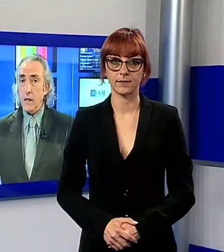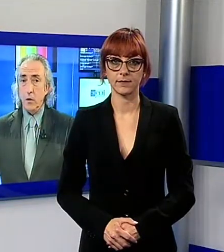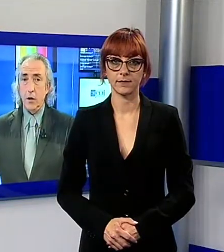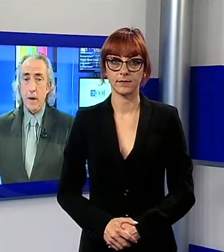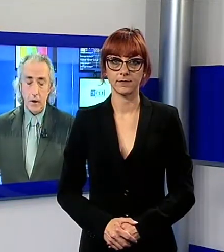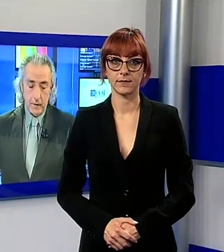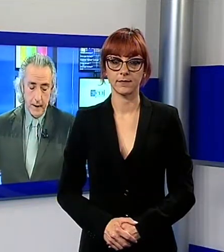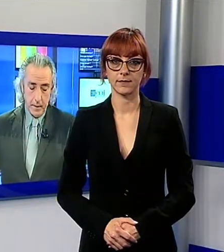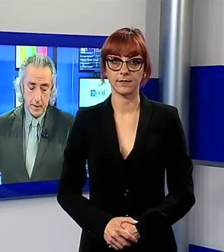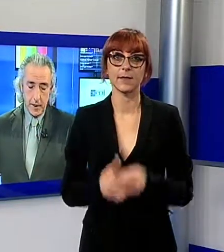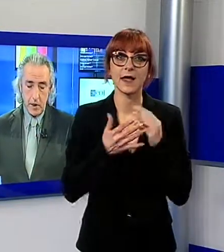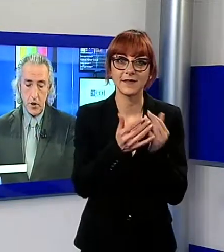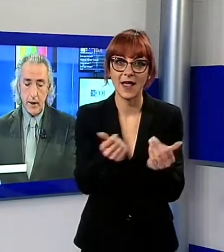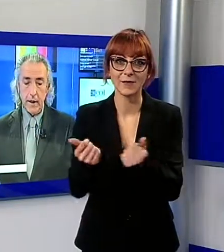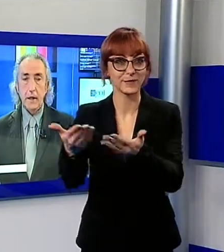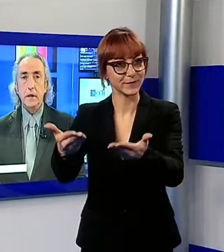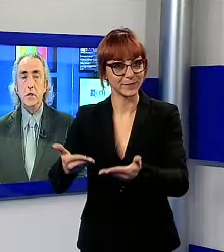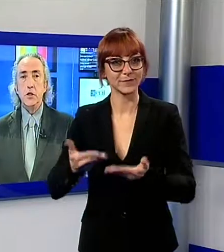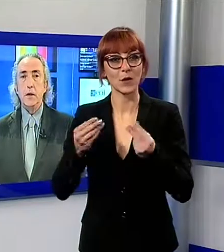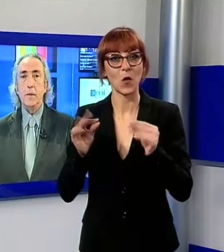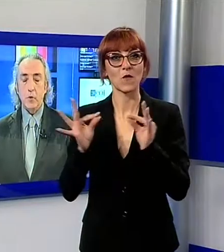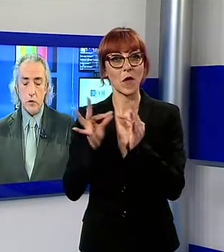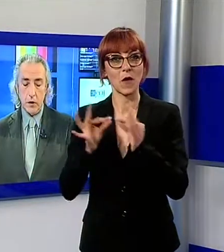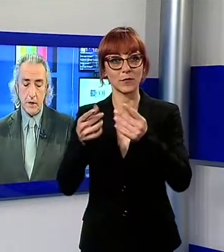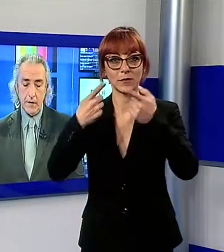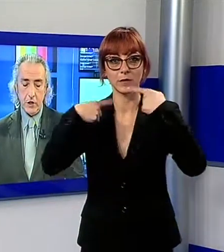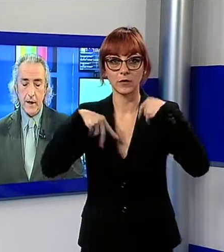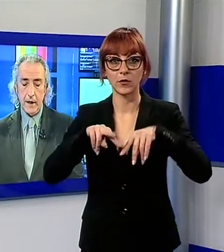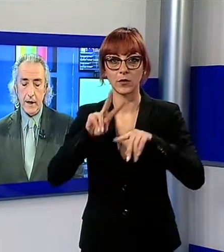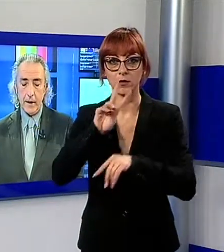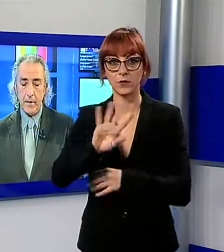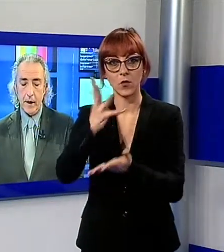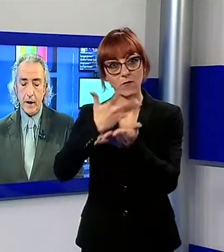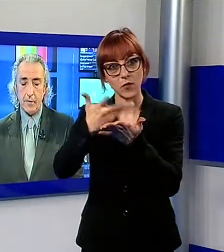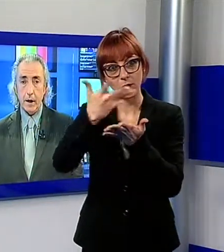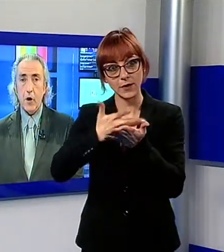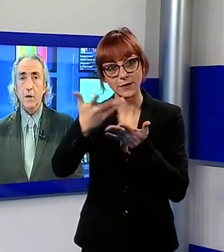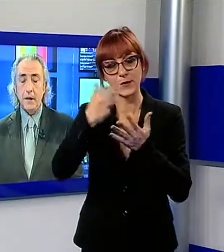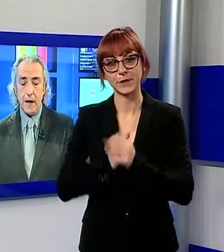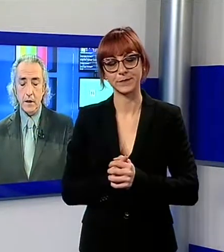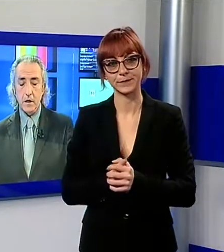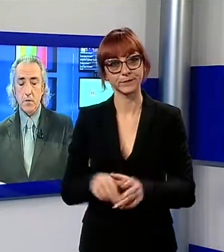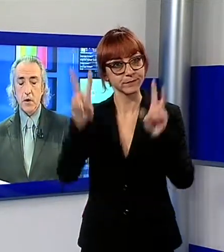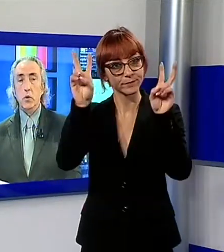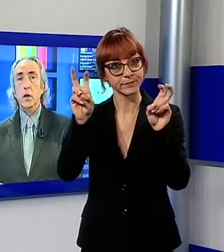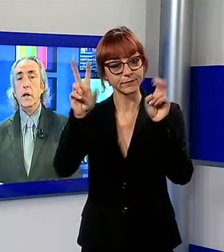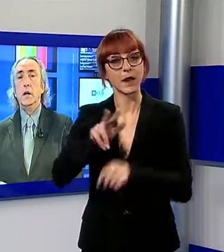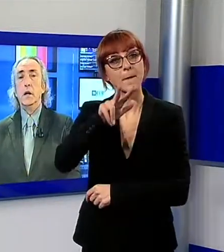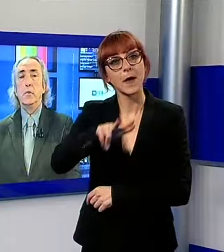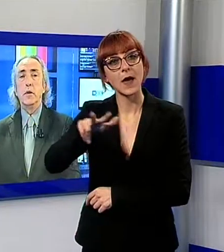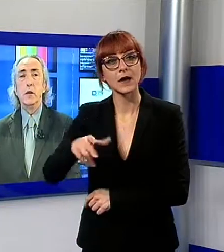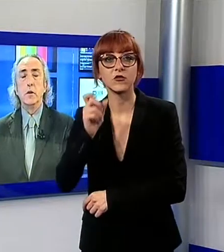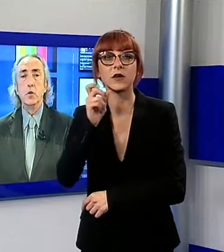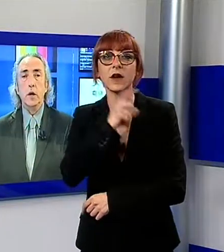Cordiale saluto e ben ritrovati per questa edizione del TG Noi. Apriamo dunque con questa vicenda legata ai parcometri gratis per due ore,